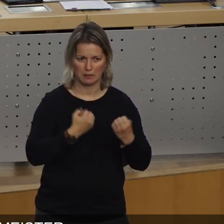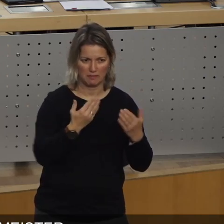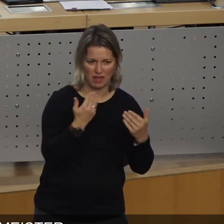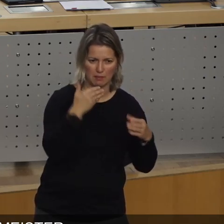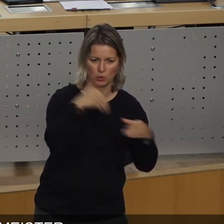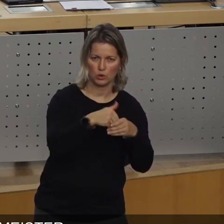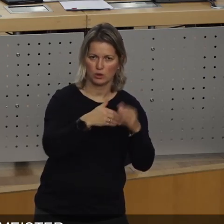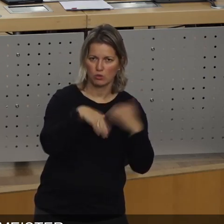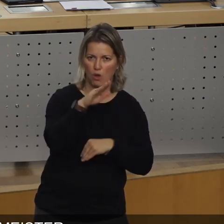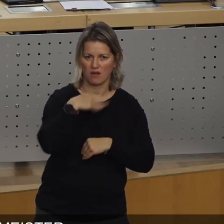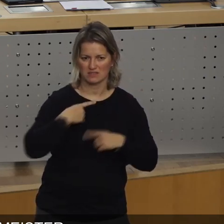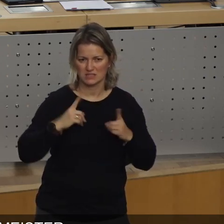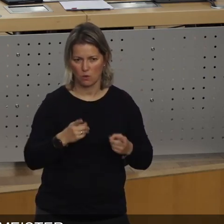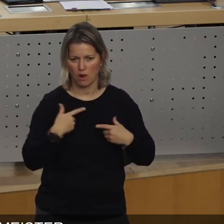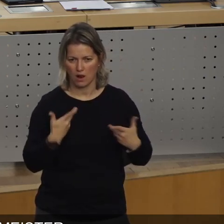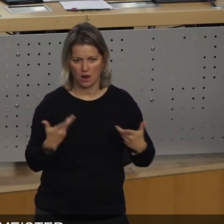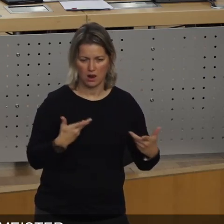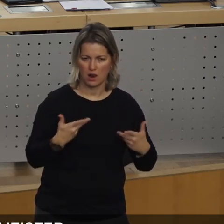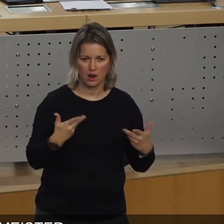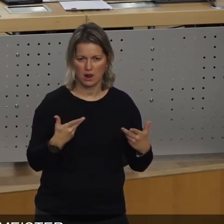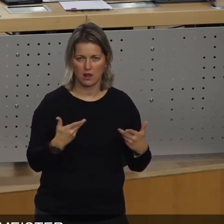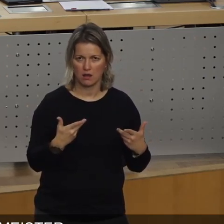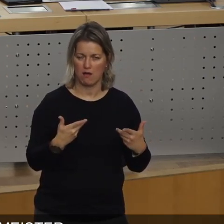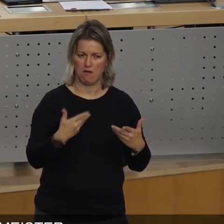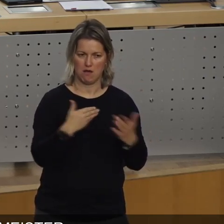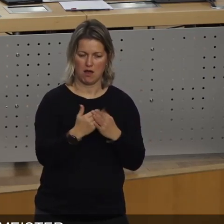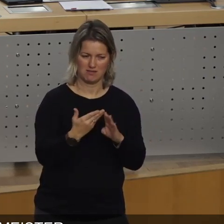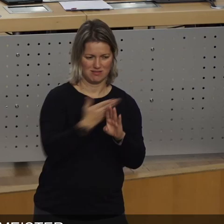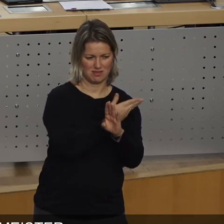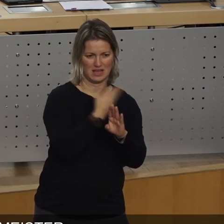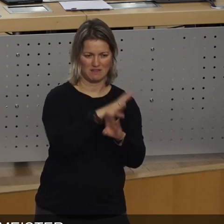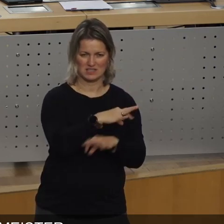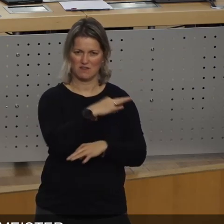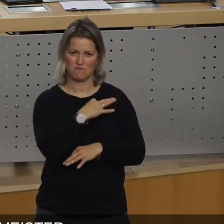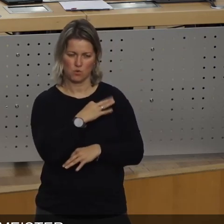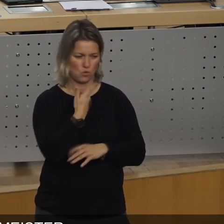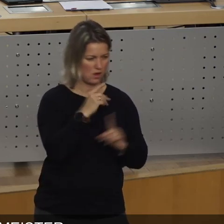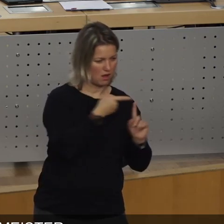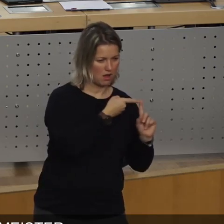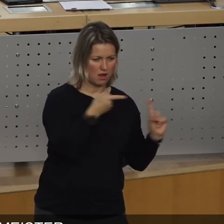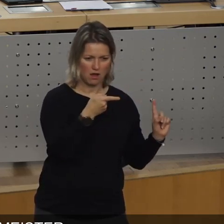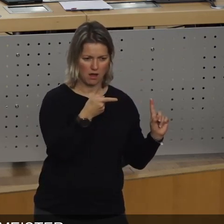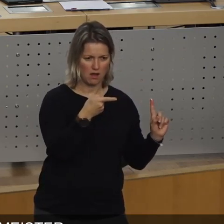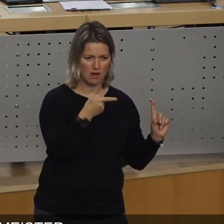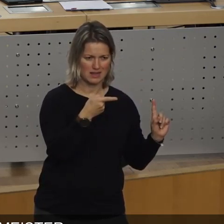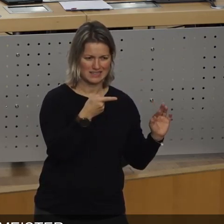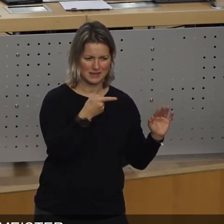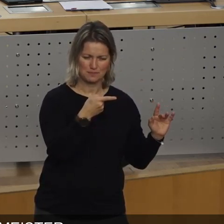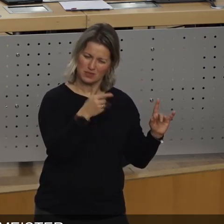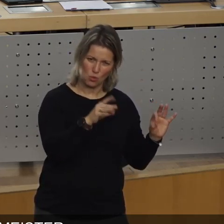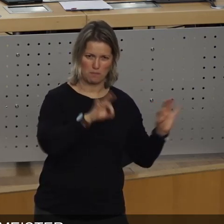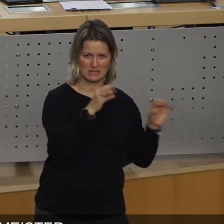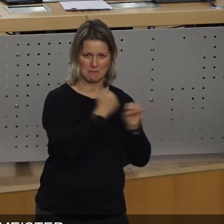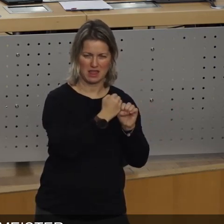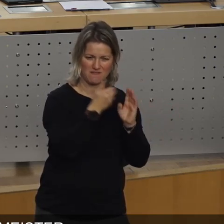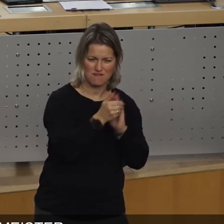mir war da auch nie der rote Faden entsprechend gut genug und wir mussten gucken, wie wir auch nochmal das